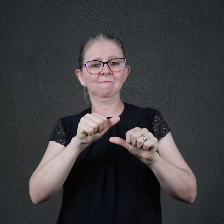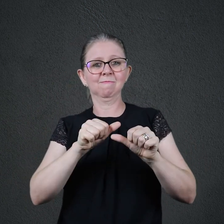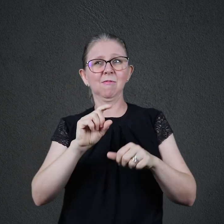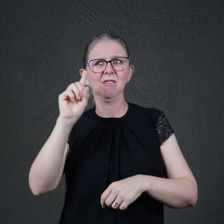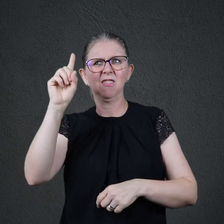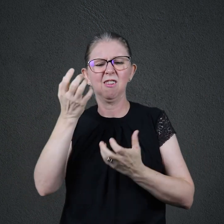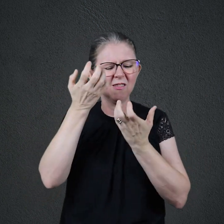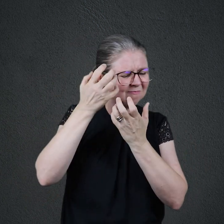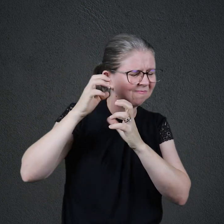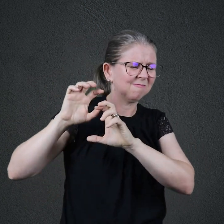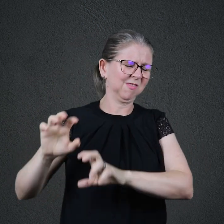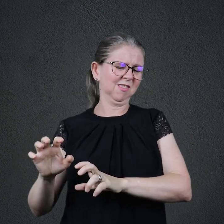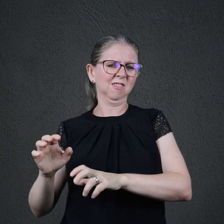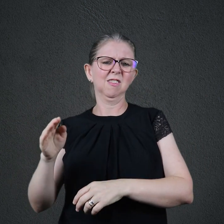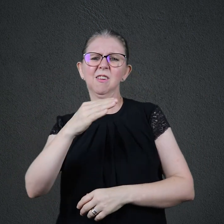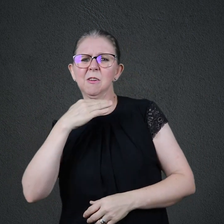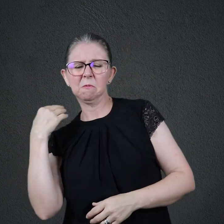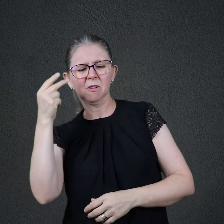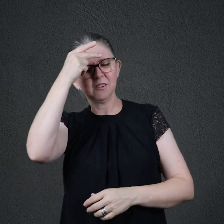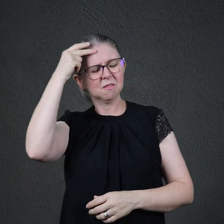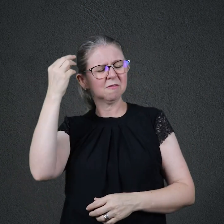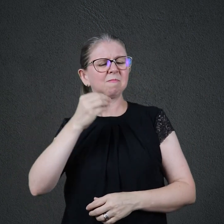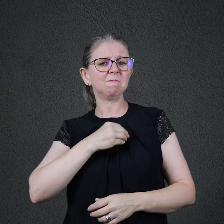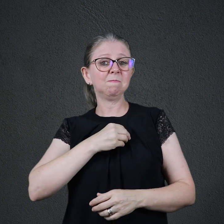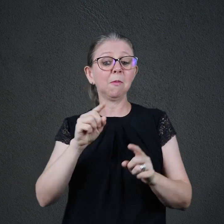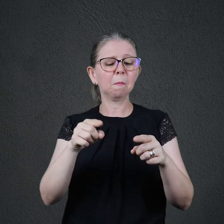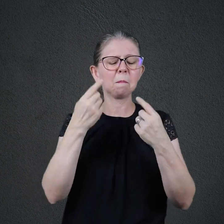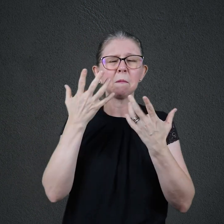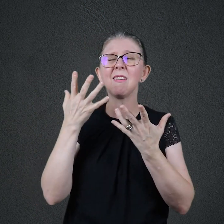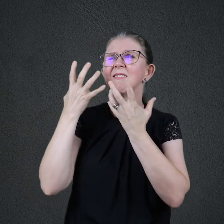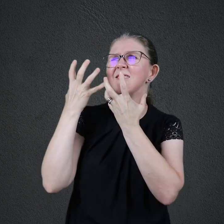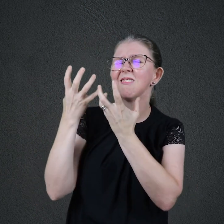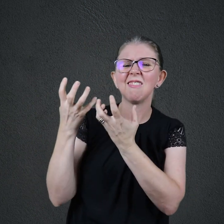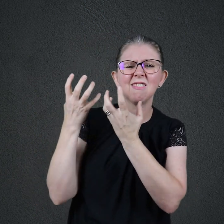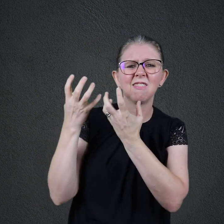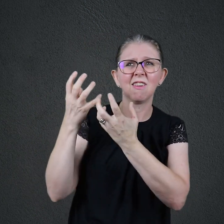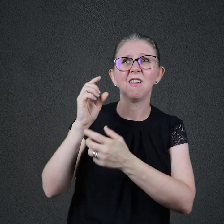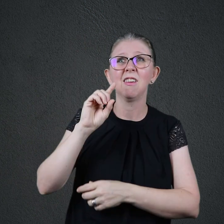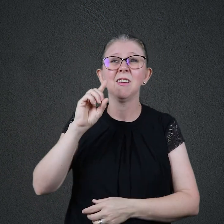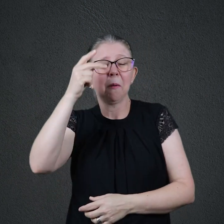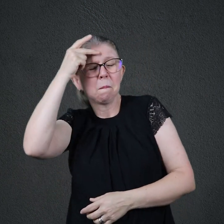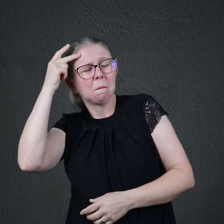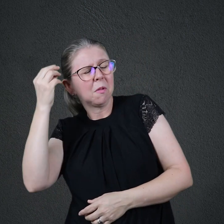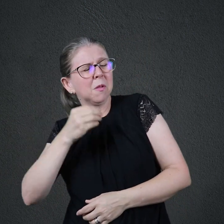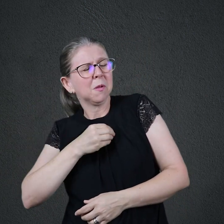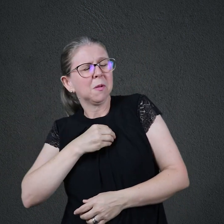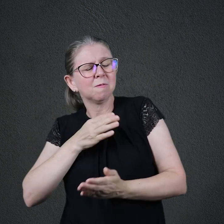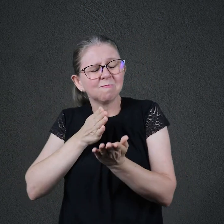tenho prazer em que eles se desviem dos seus caminhos e vivam. Ezequiel 33, 11 Sim, é